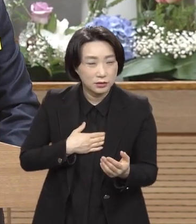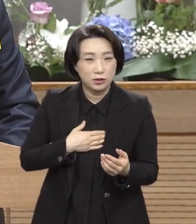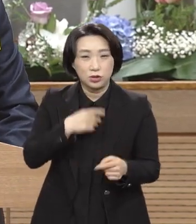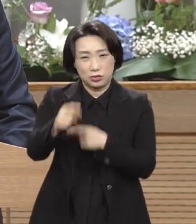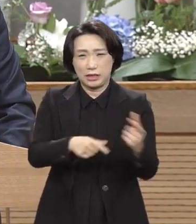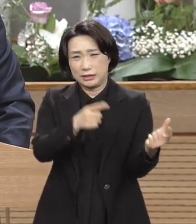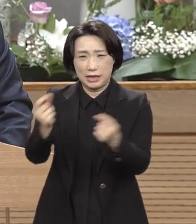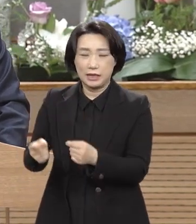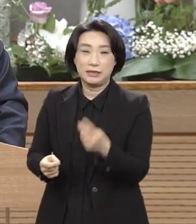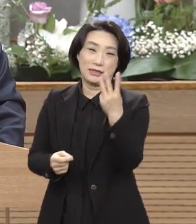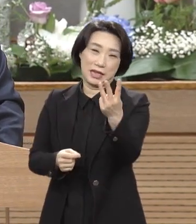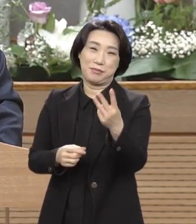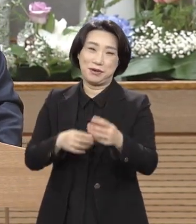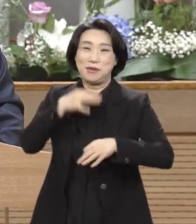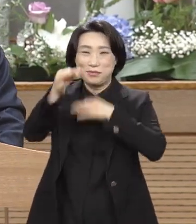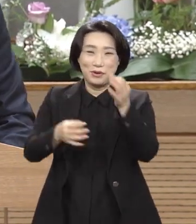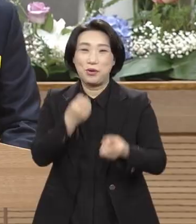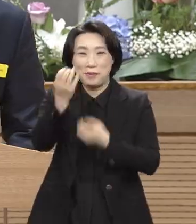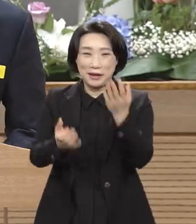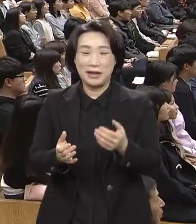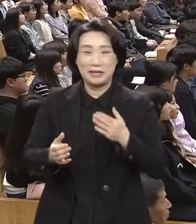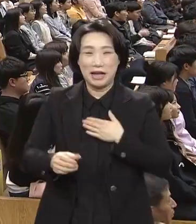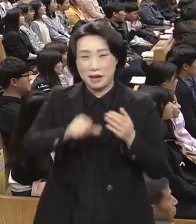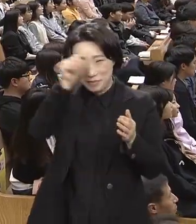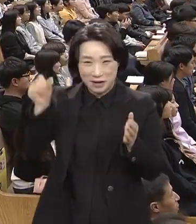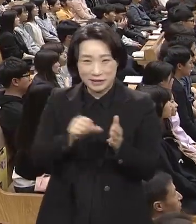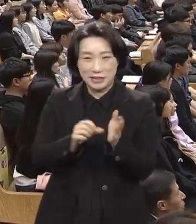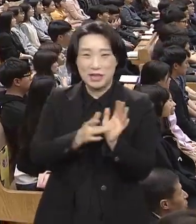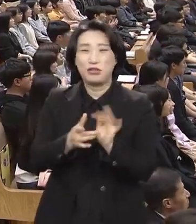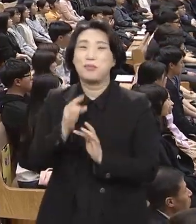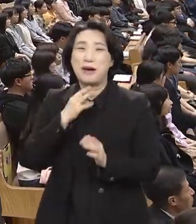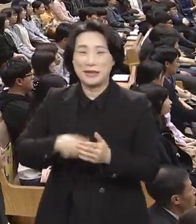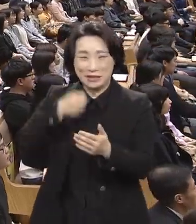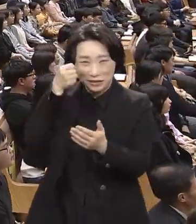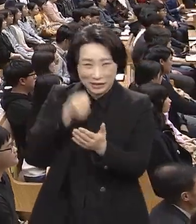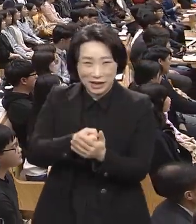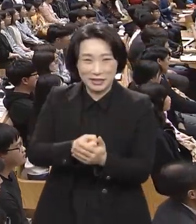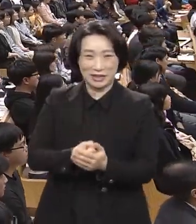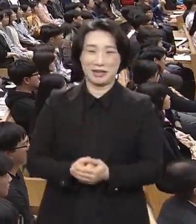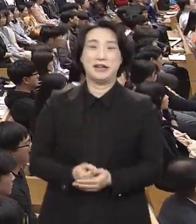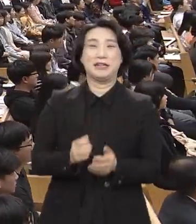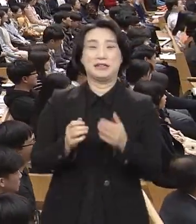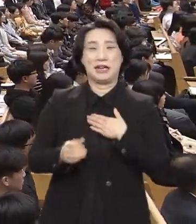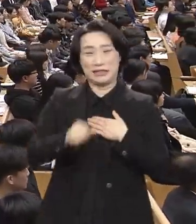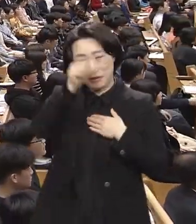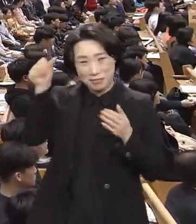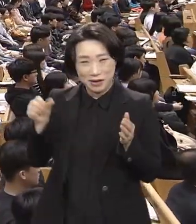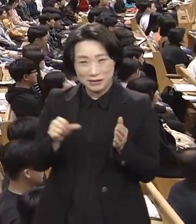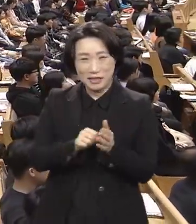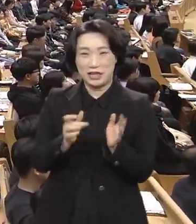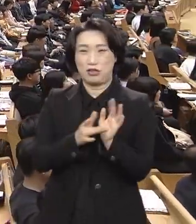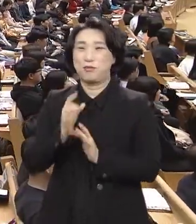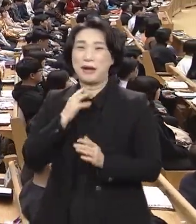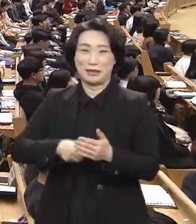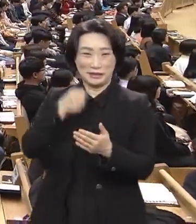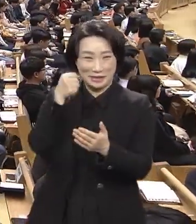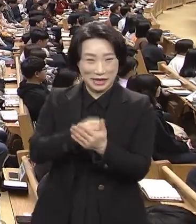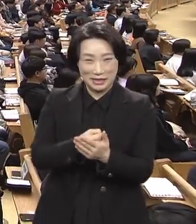세 번만 시작. 내 평생 예수만 택하리라. 나는 내 평생 예수만 택하리라.